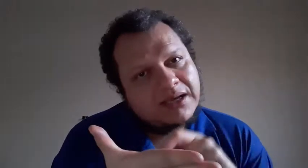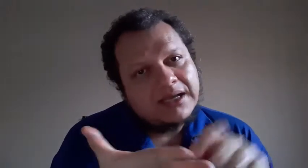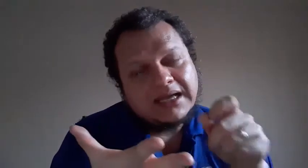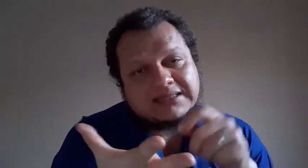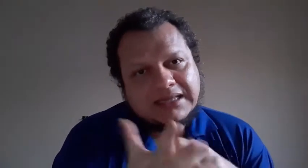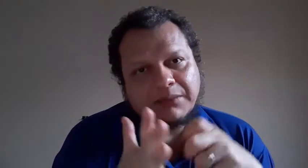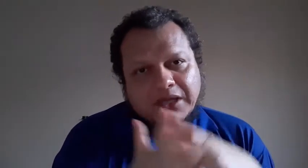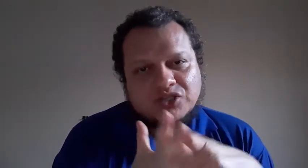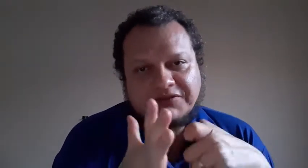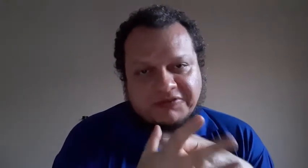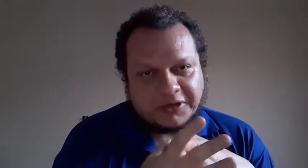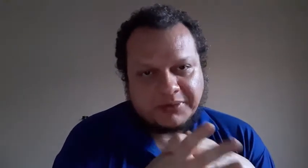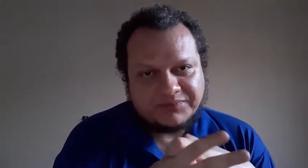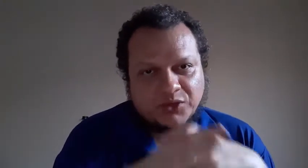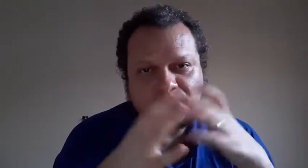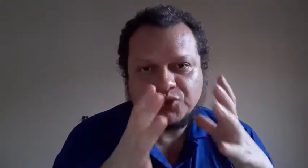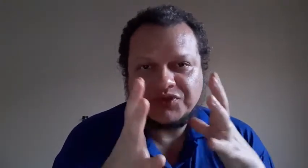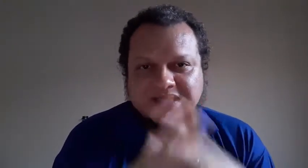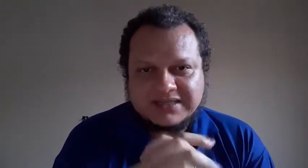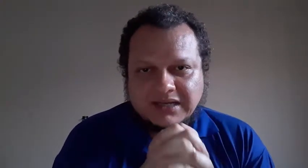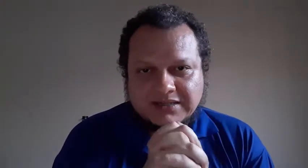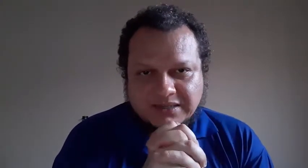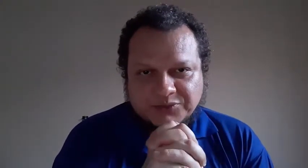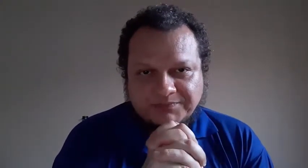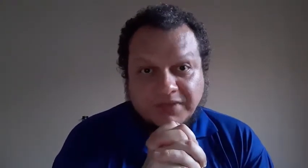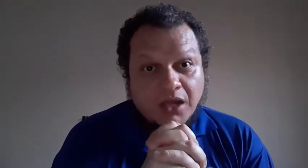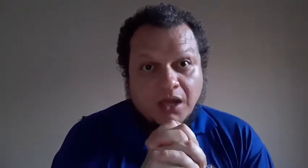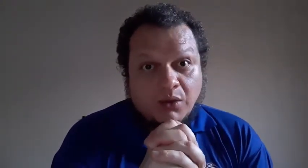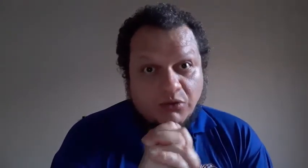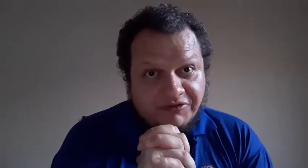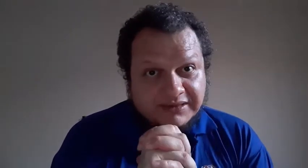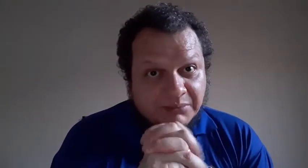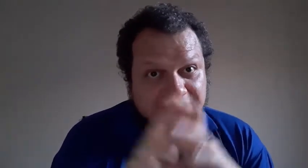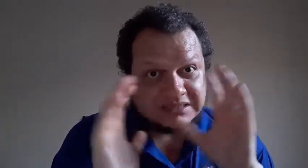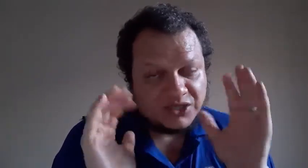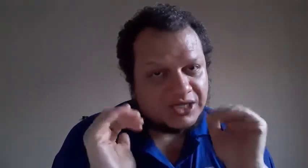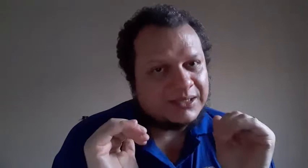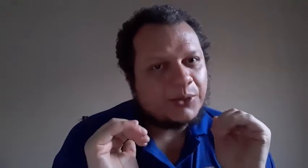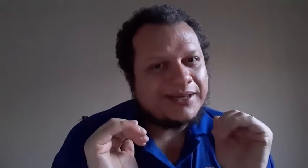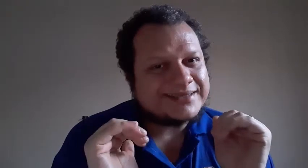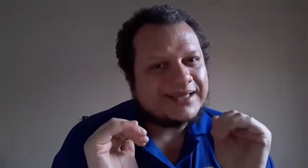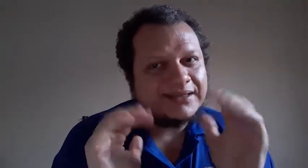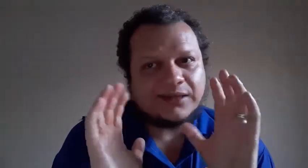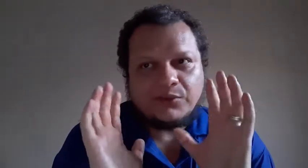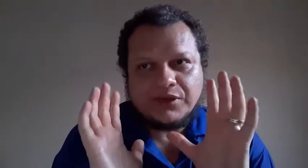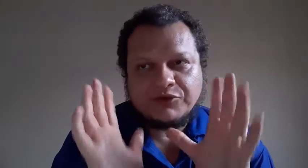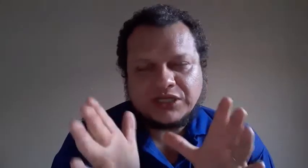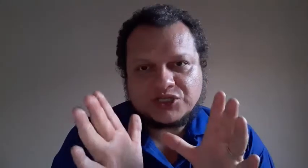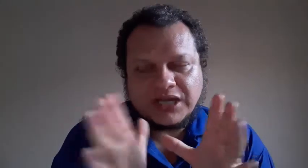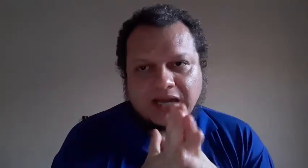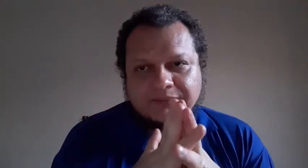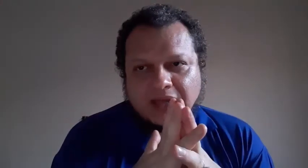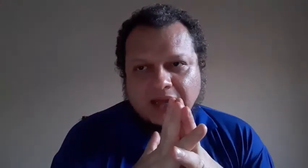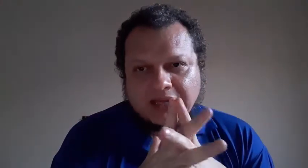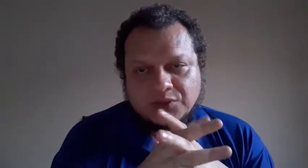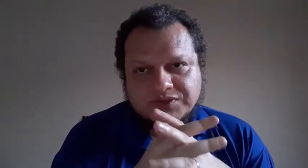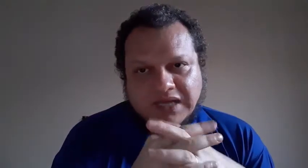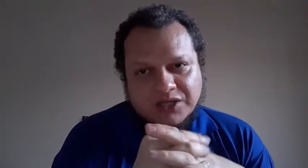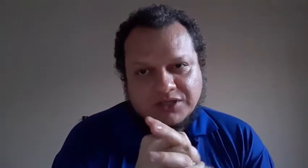exatamente da forma que o surdo está sinalizando. Ufa, tem bastante categorias, né? Então, eu vou deixar aqui o site da